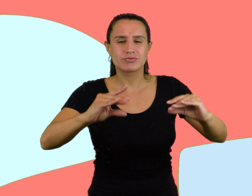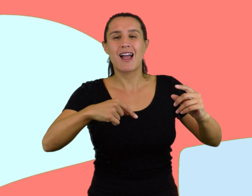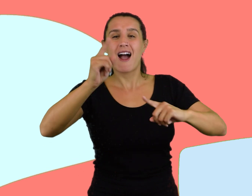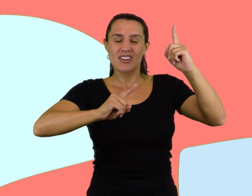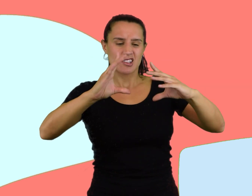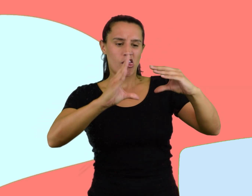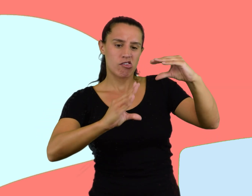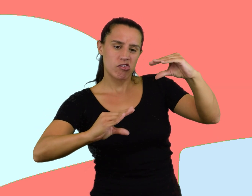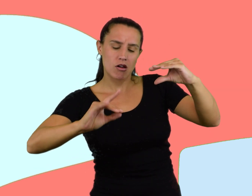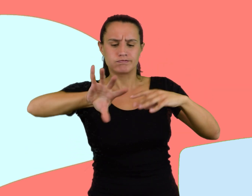elasticidad perdida.